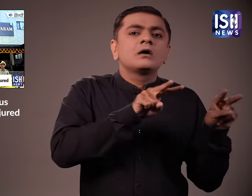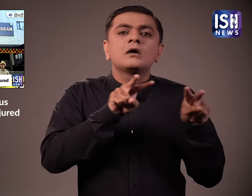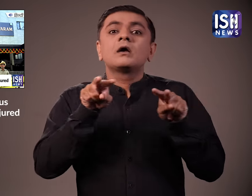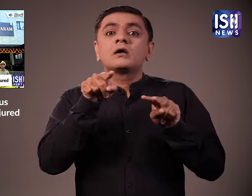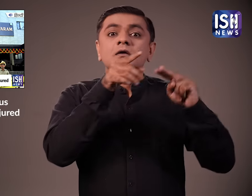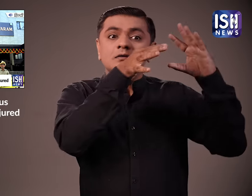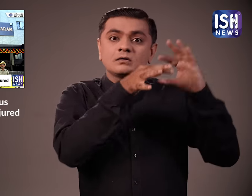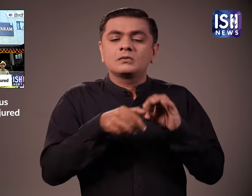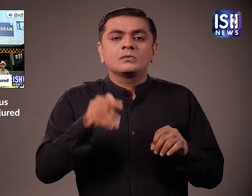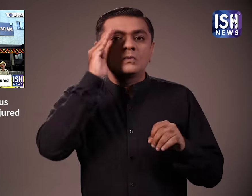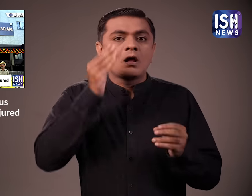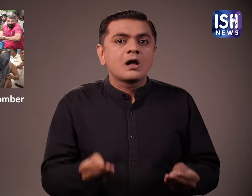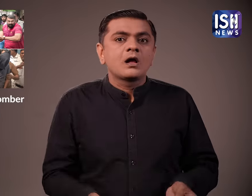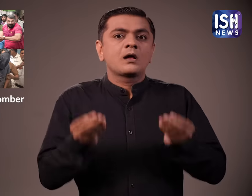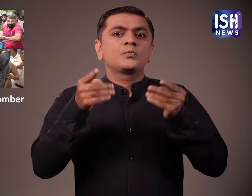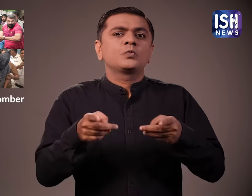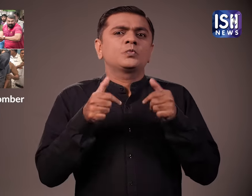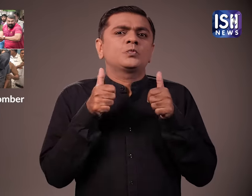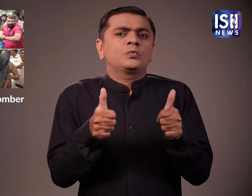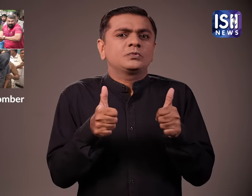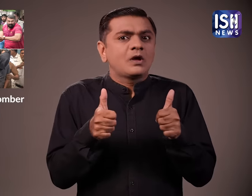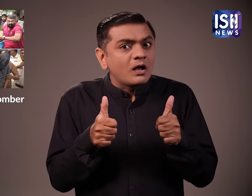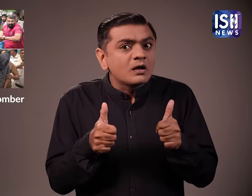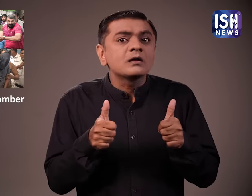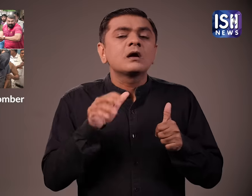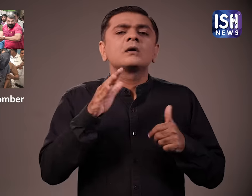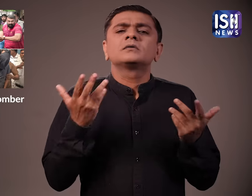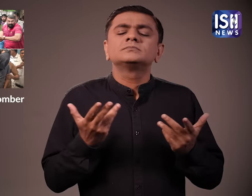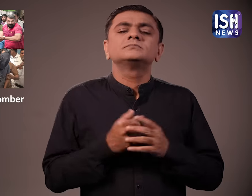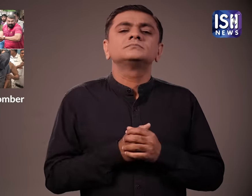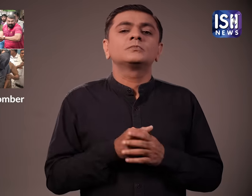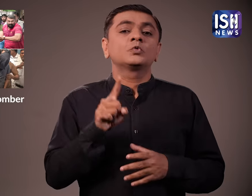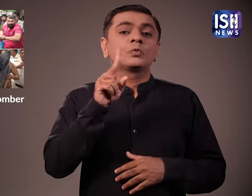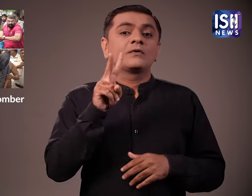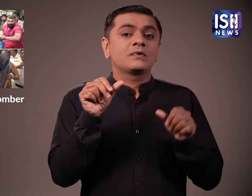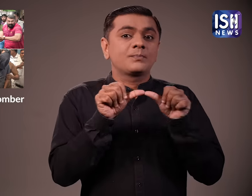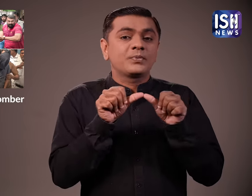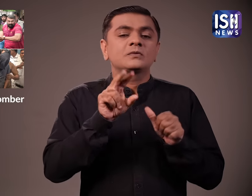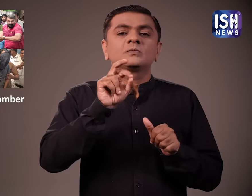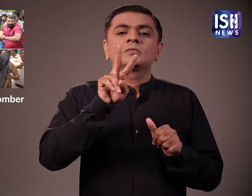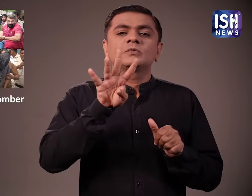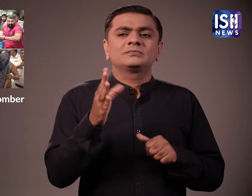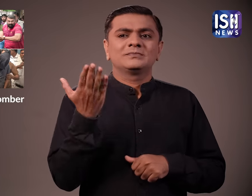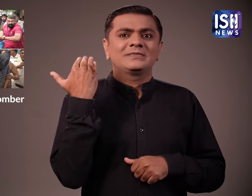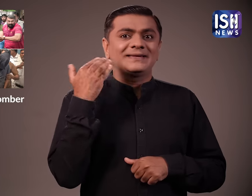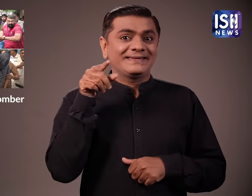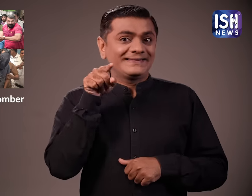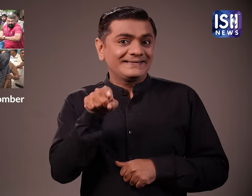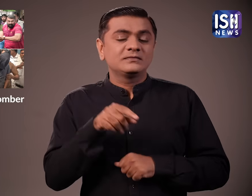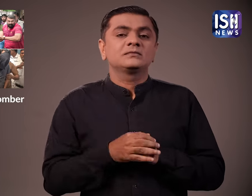इस लिंक पर देखें अब इस खबर में एक अच्छी अपडेट आई है 12 एप्रिस दोहजार चौबीस को मामले में दो